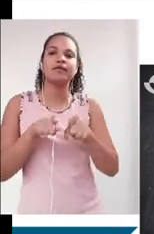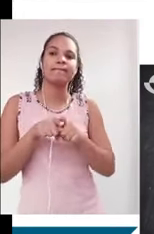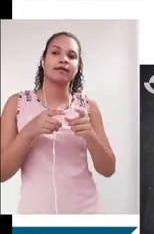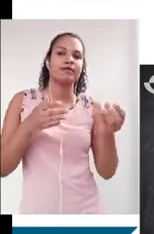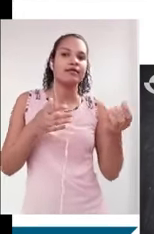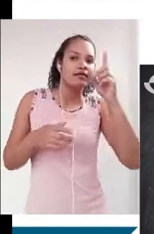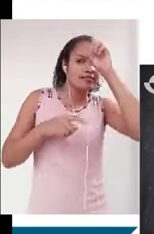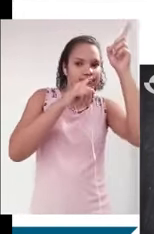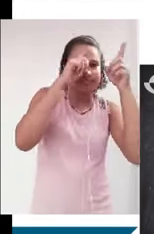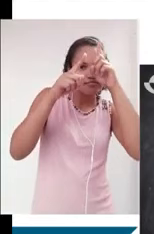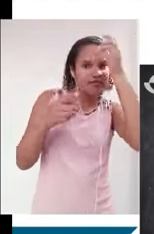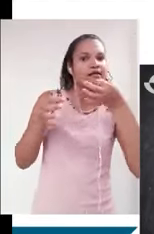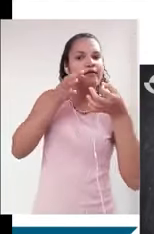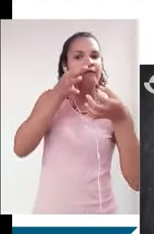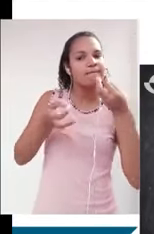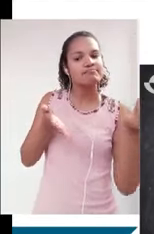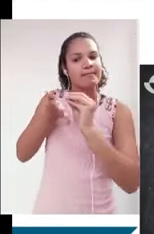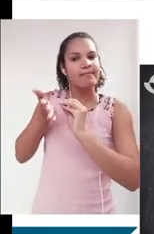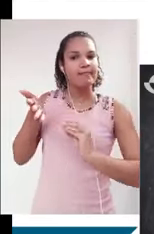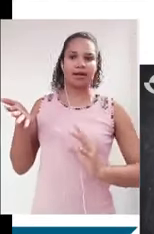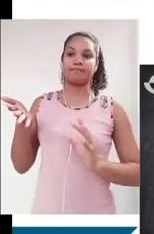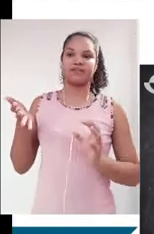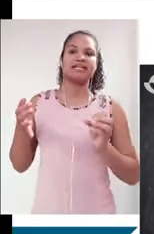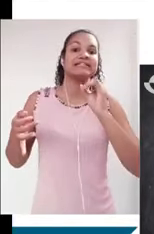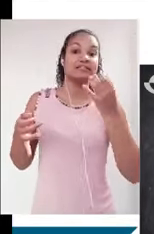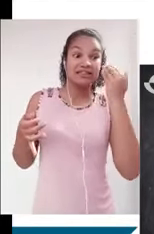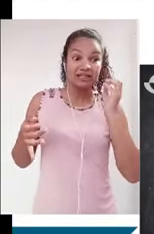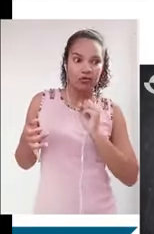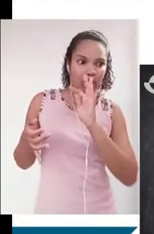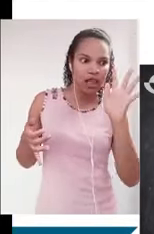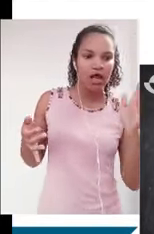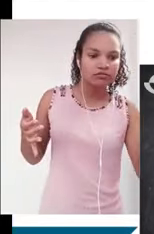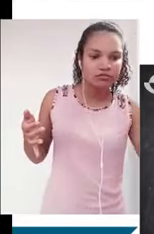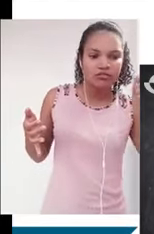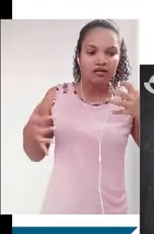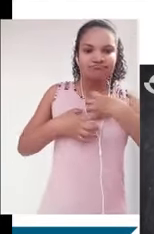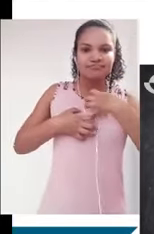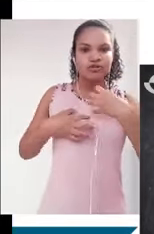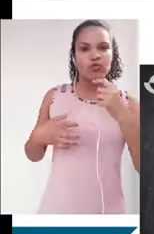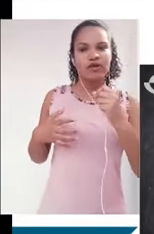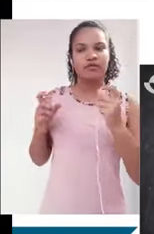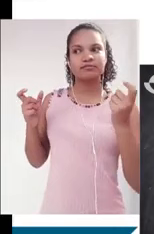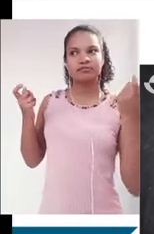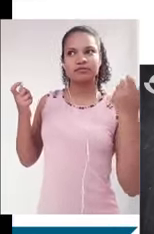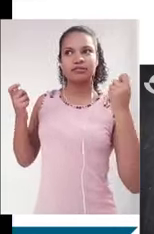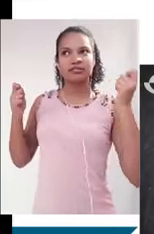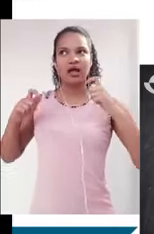Quando você consegue interpretar bem um tema, aquela sensação de que você consegue fazer pelo menos um parágrafo de desenvolvimento e o